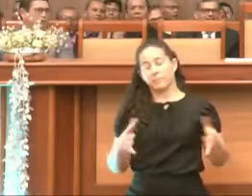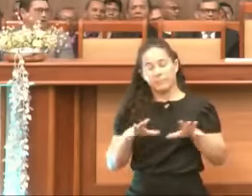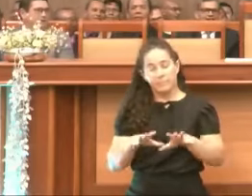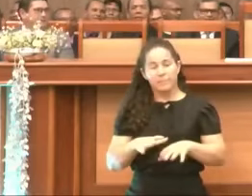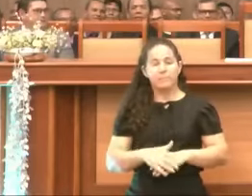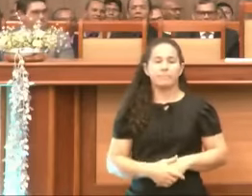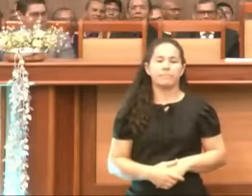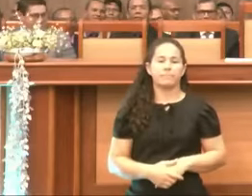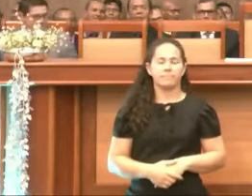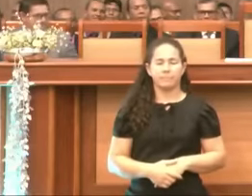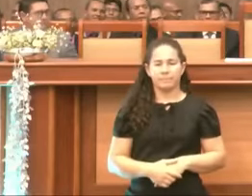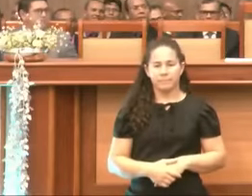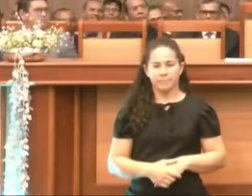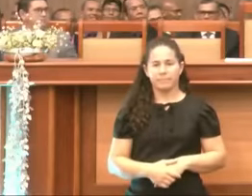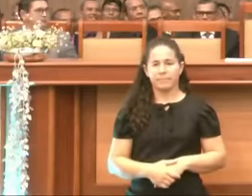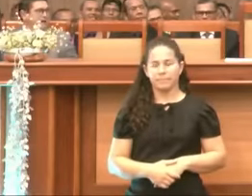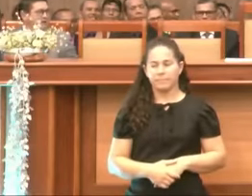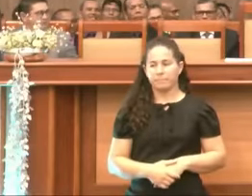Bíblia.